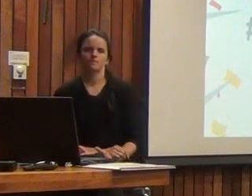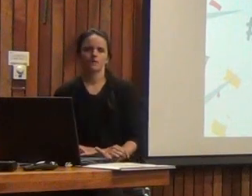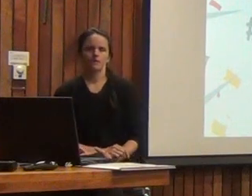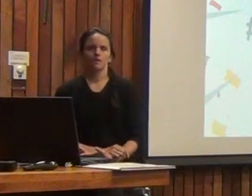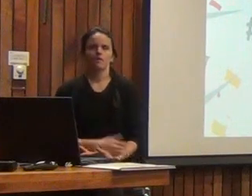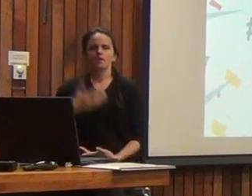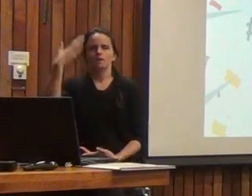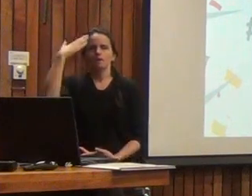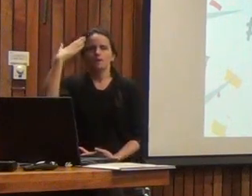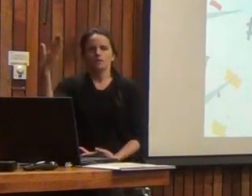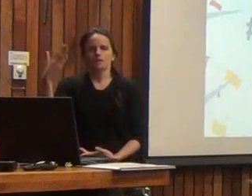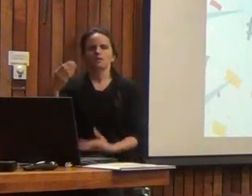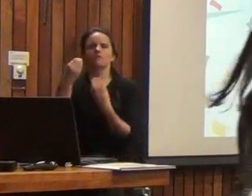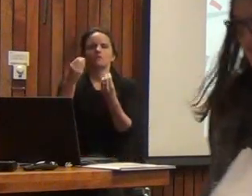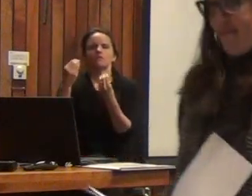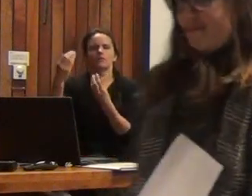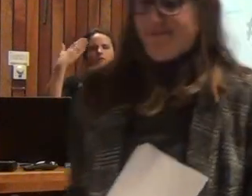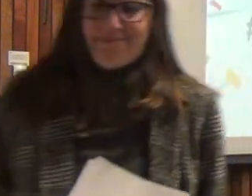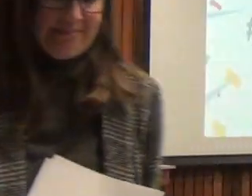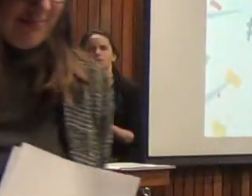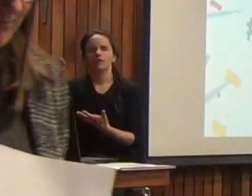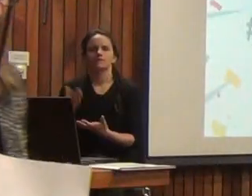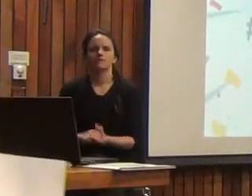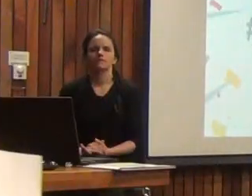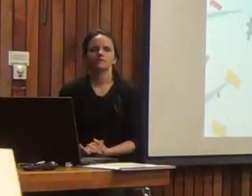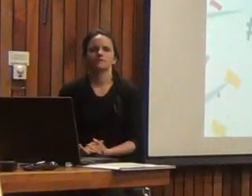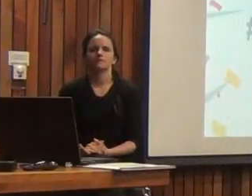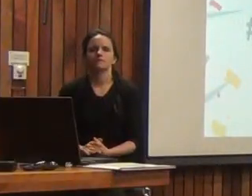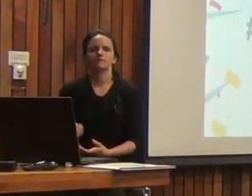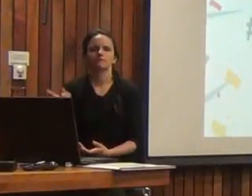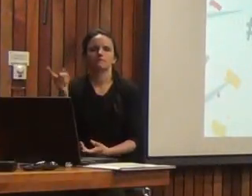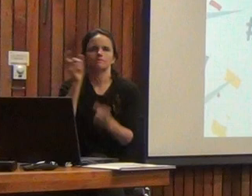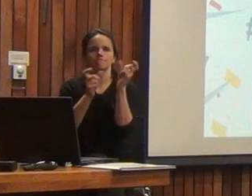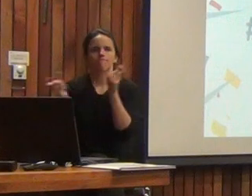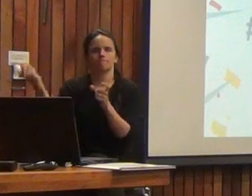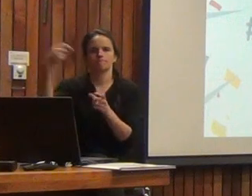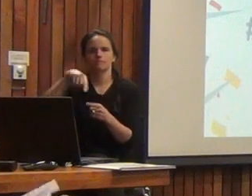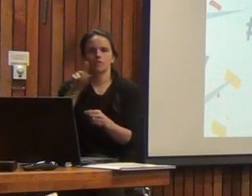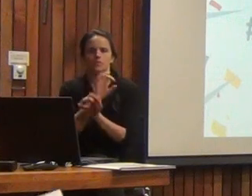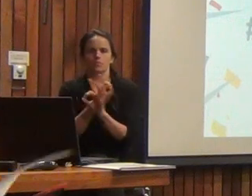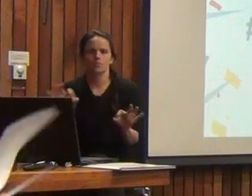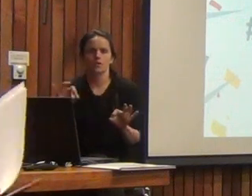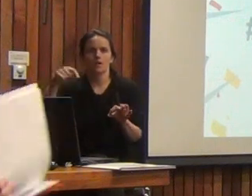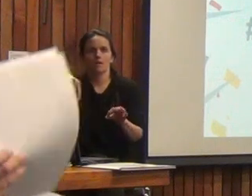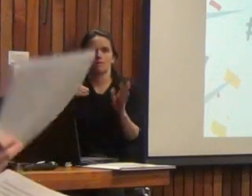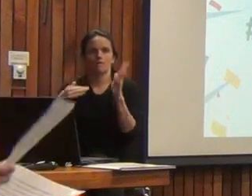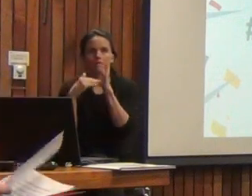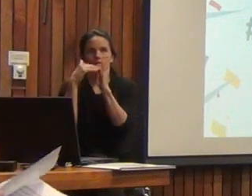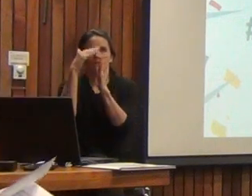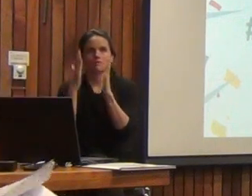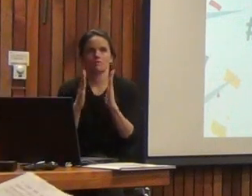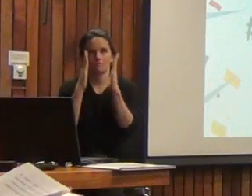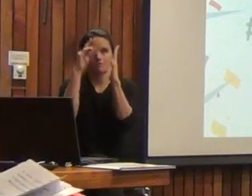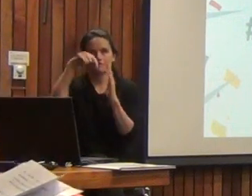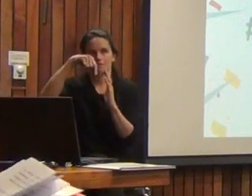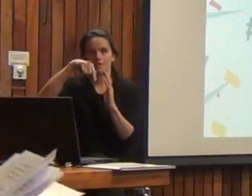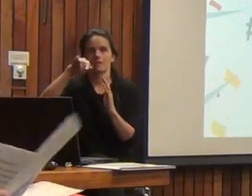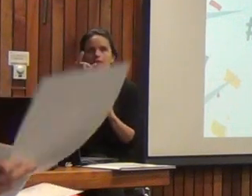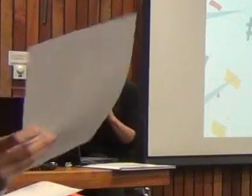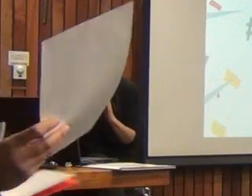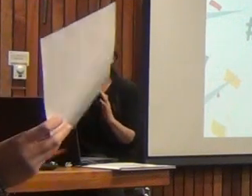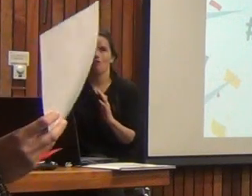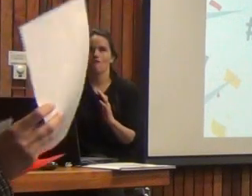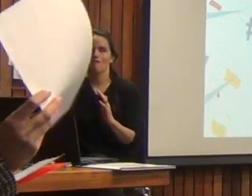Hola, muy buenos días a quienes no habían estado en el Centro de Innovación, les doy un saludo, les doy la